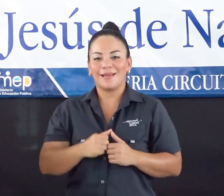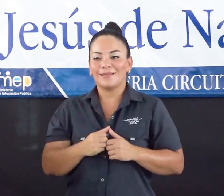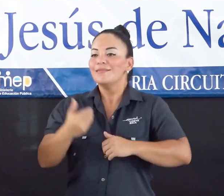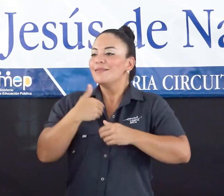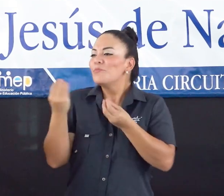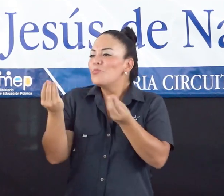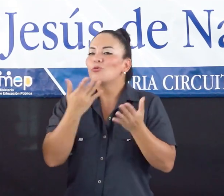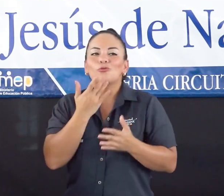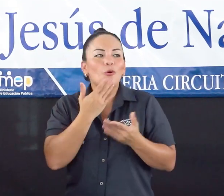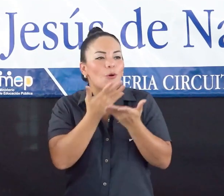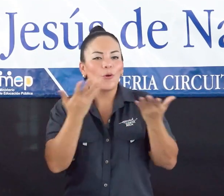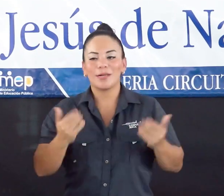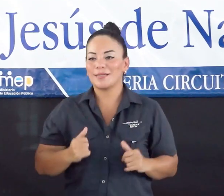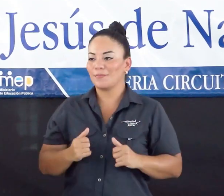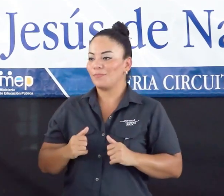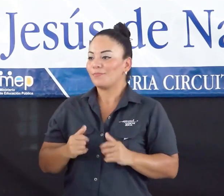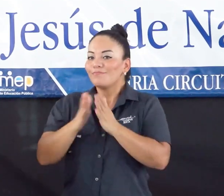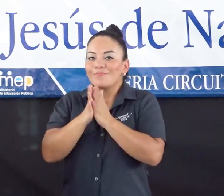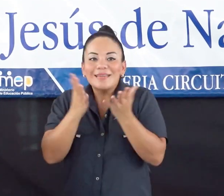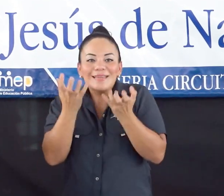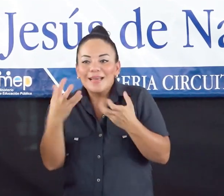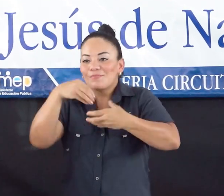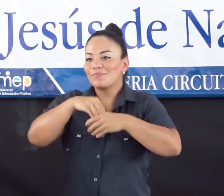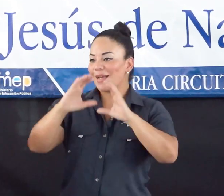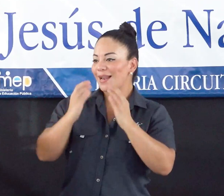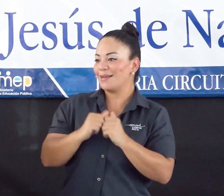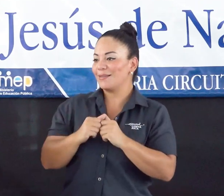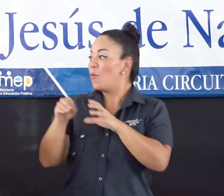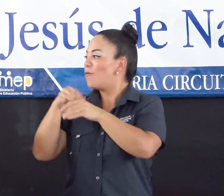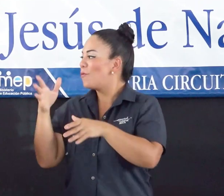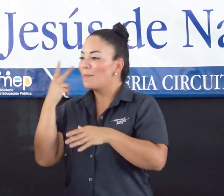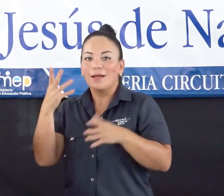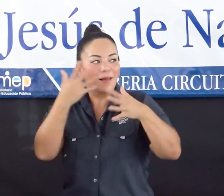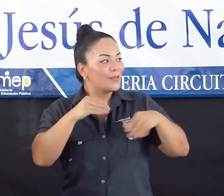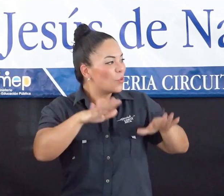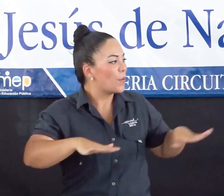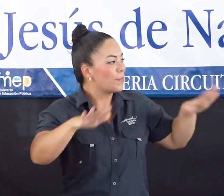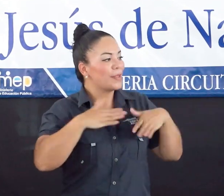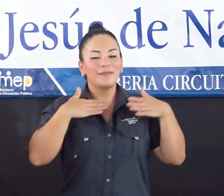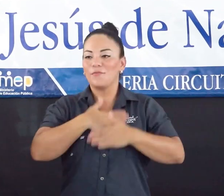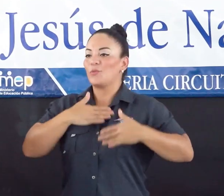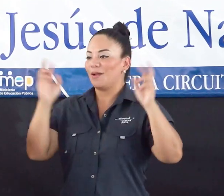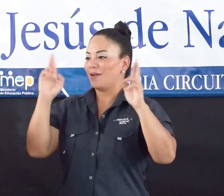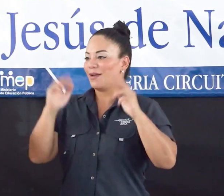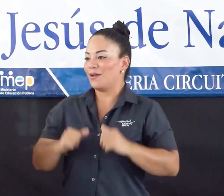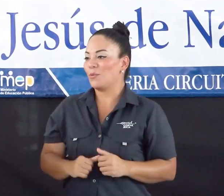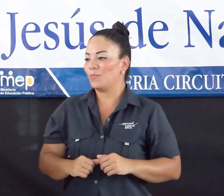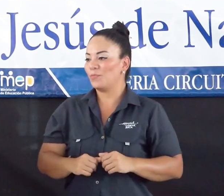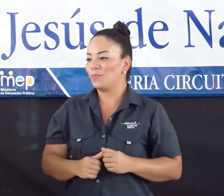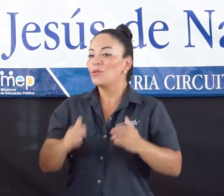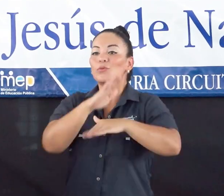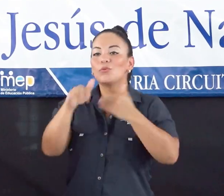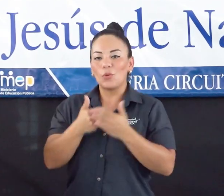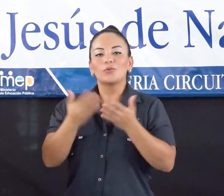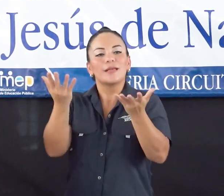tiene muchos colores, que dan ganas de estar en la clase o en el patio? ¿Ven qué patio más lindo para disfrutar del recreo? Todos